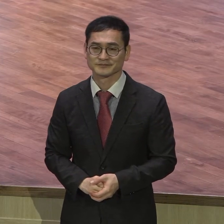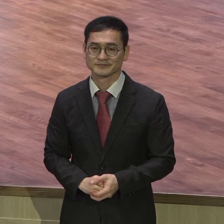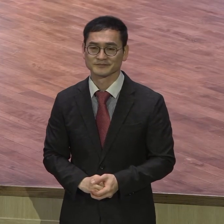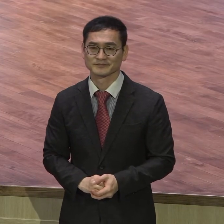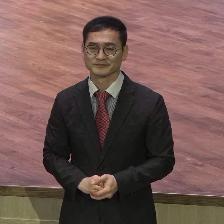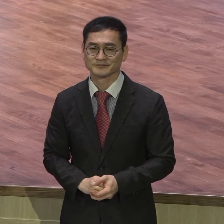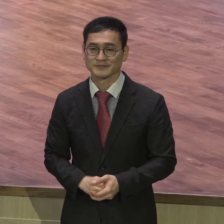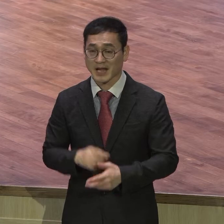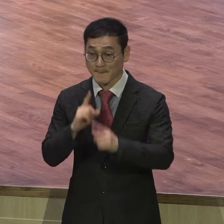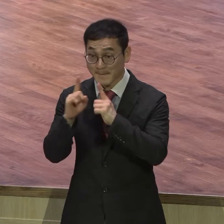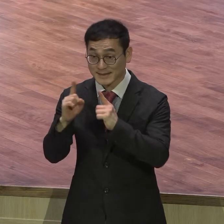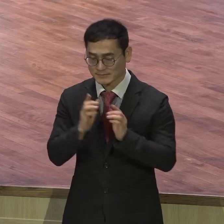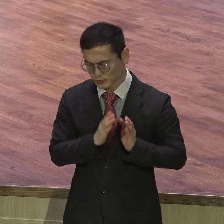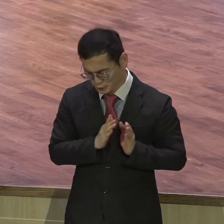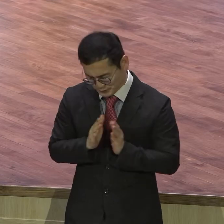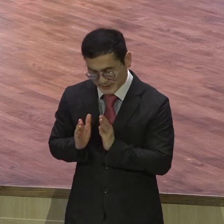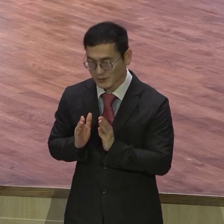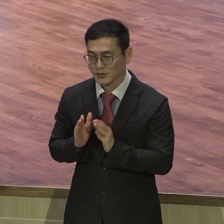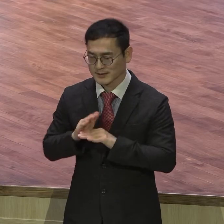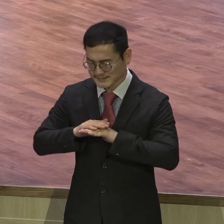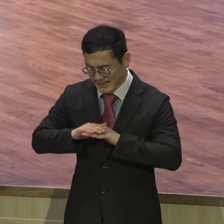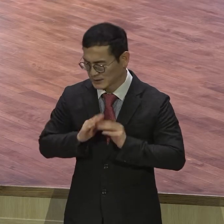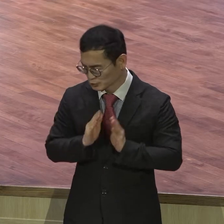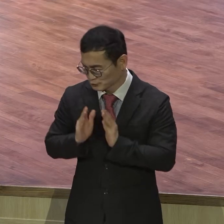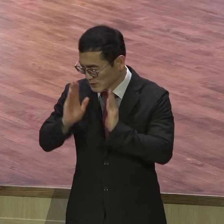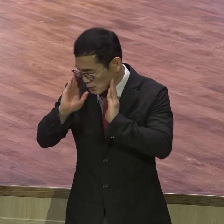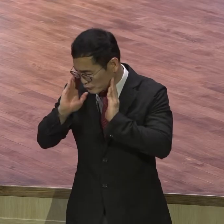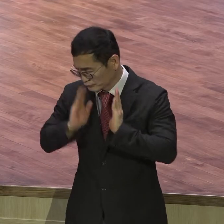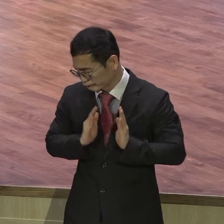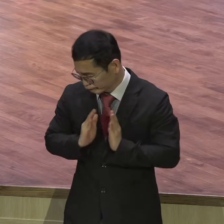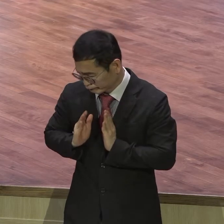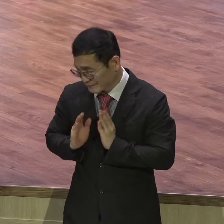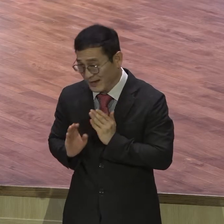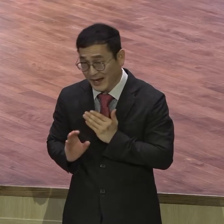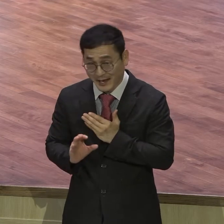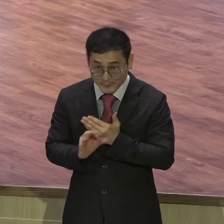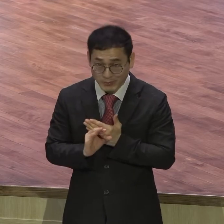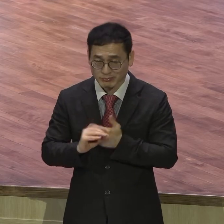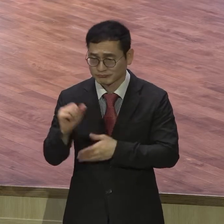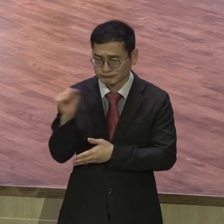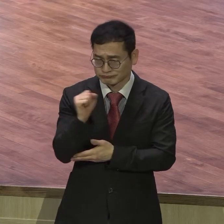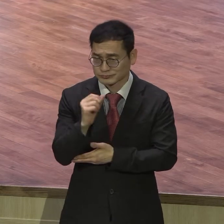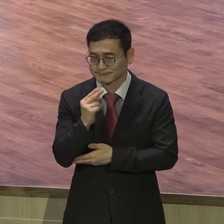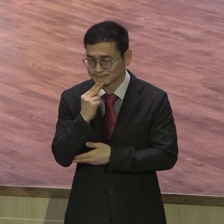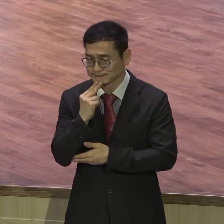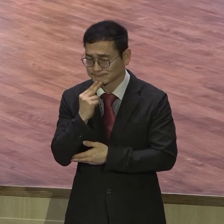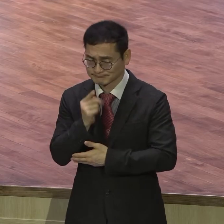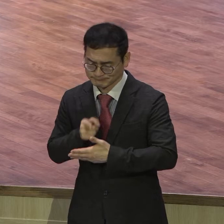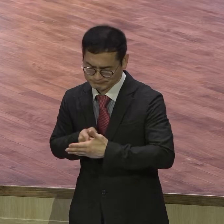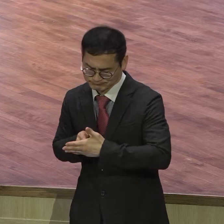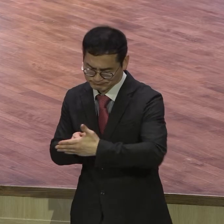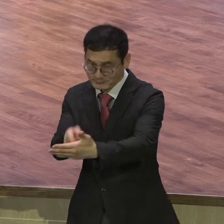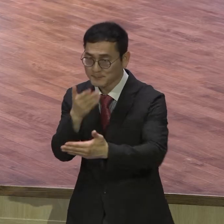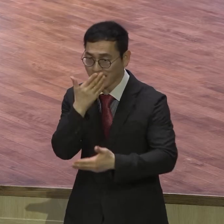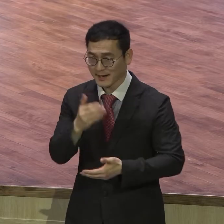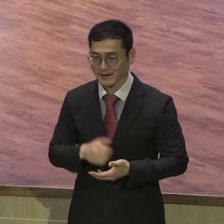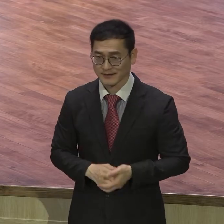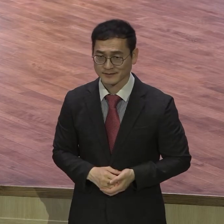준비를 하고 말씀을 딱 가지고 있으면 뭐 흔들림이 없지요 흔들림이 없어서 불꽃과 둔둥절 찍게 하신다니까